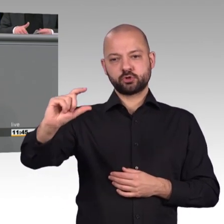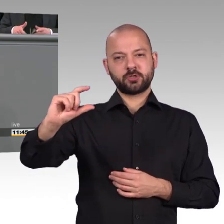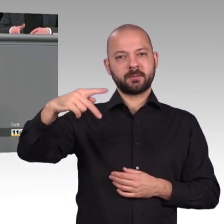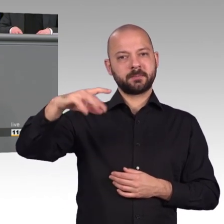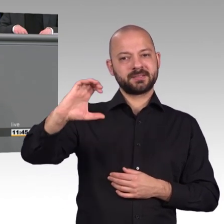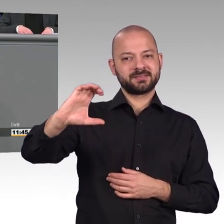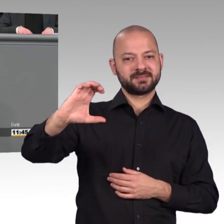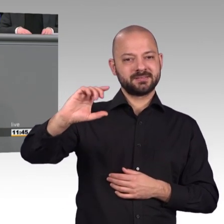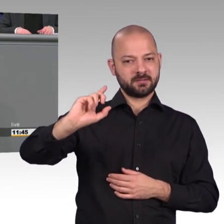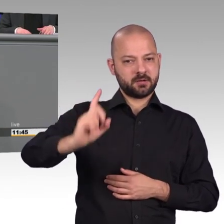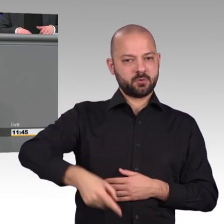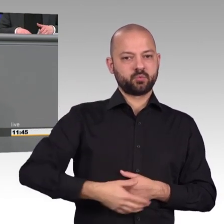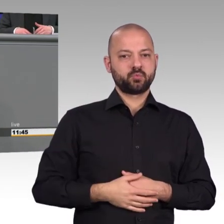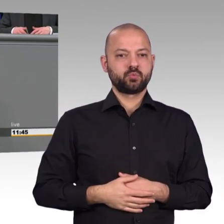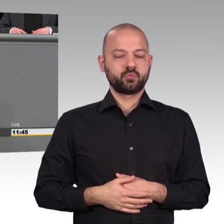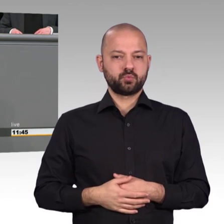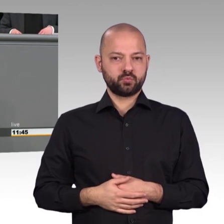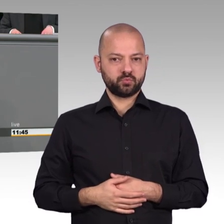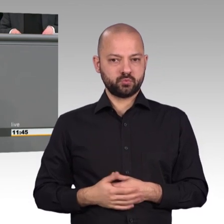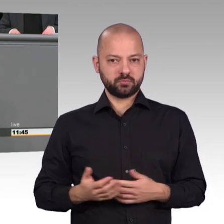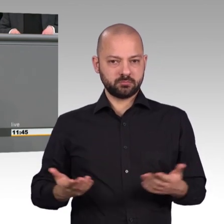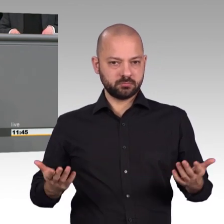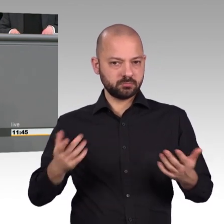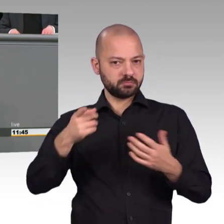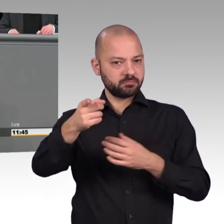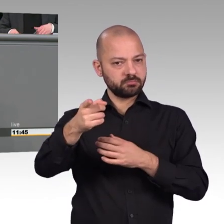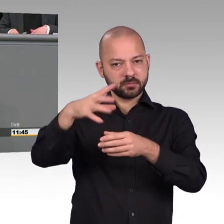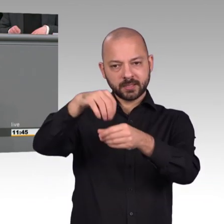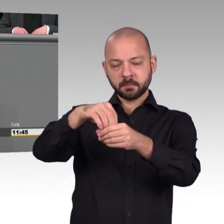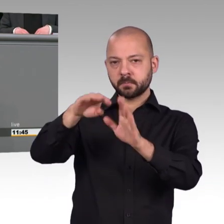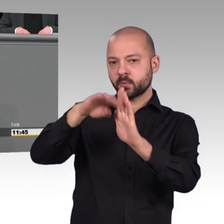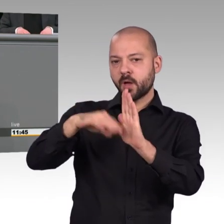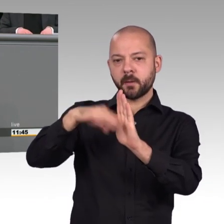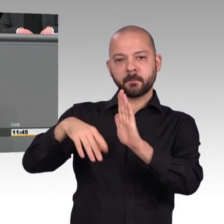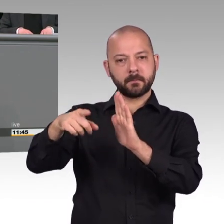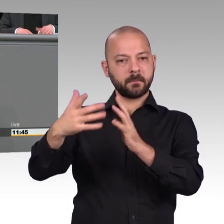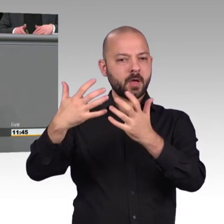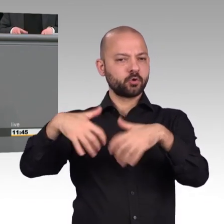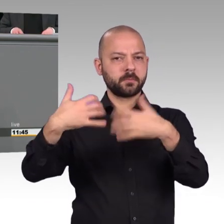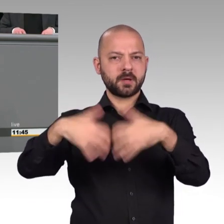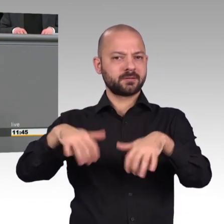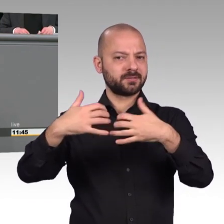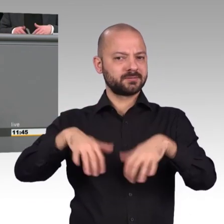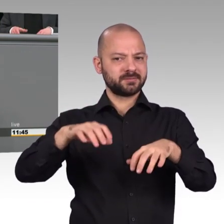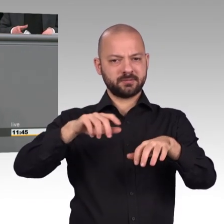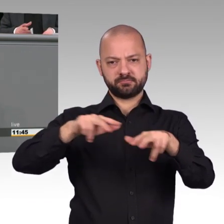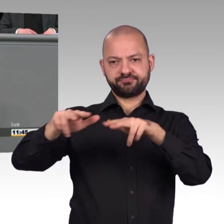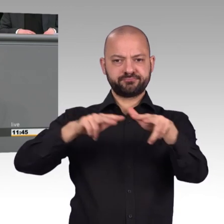geht. Doch Datenschutz, liebe FDP, ist nur eine Seite der Verschlüsselungsmedaille. Denn es ist auch eine der